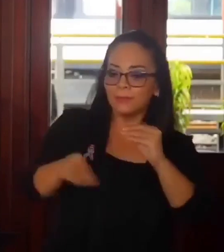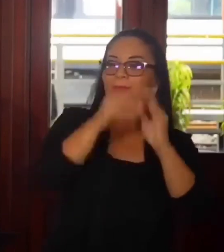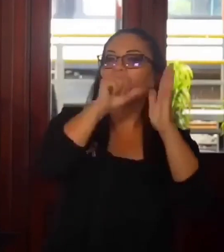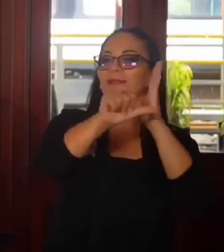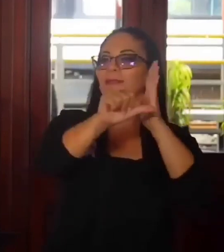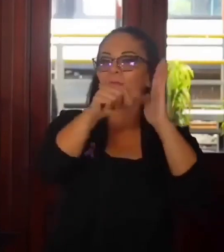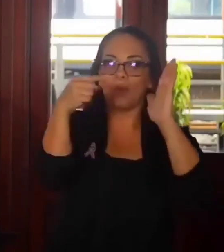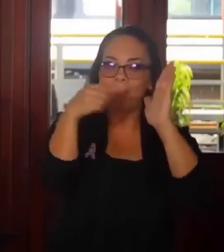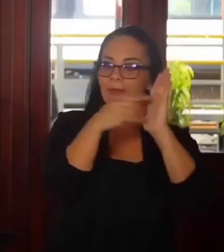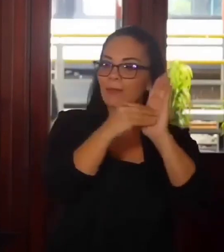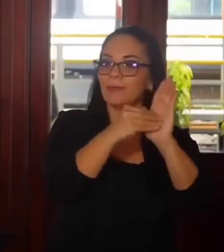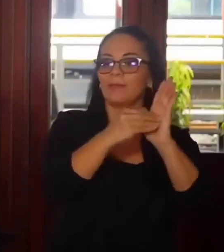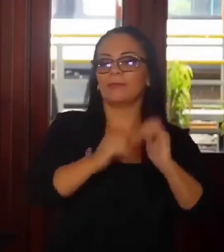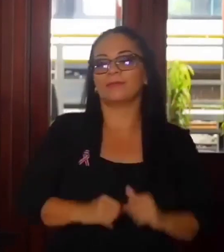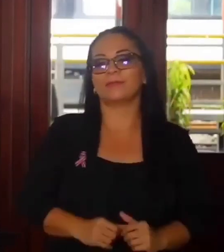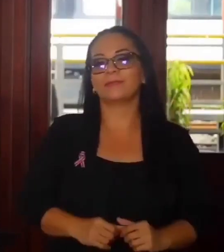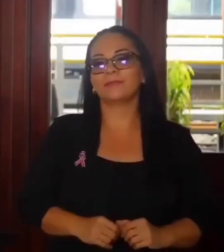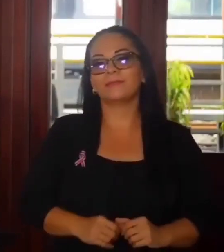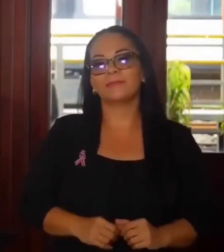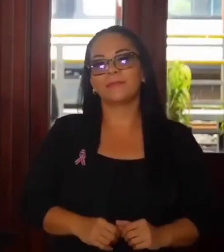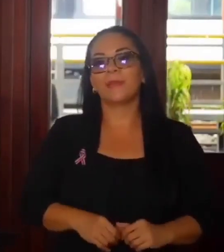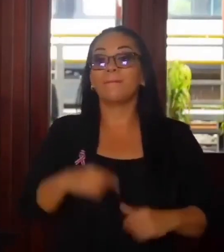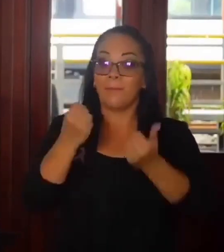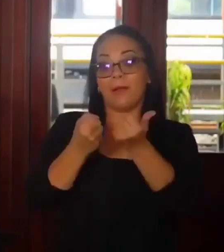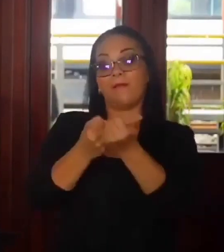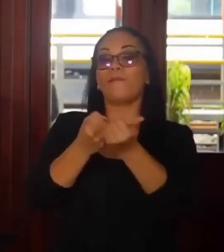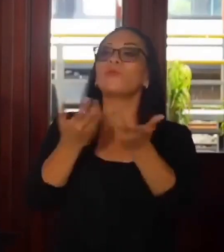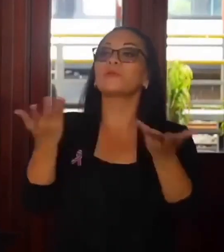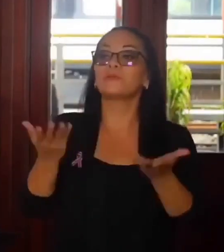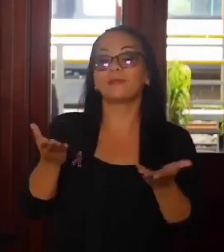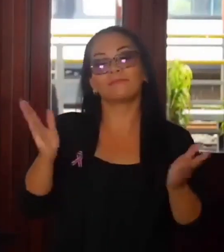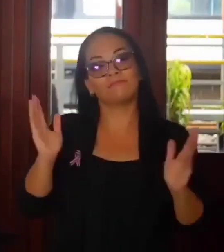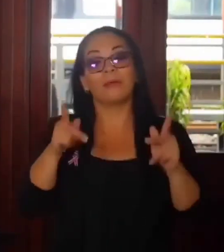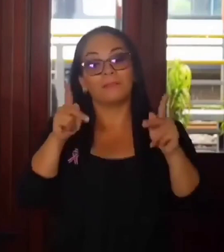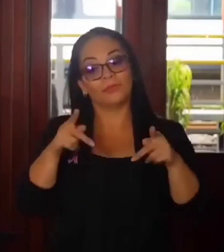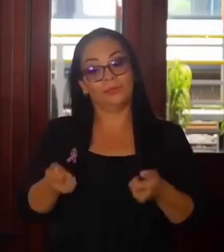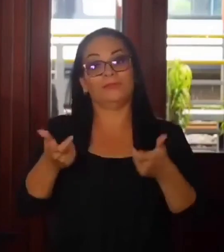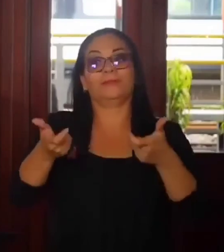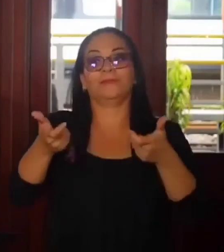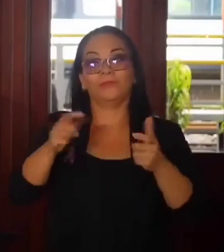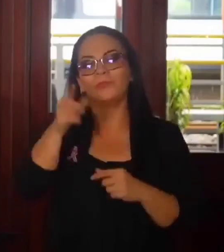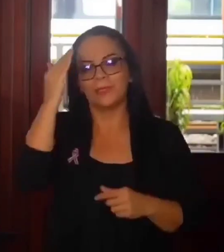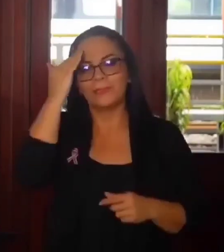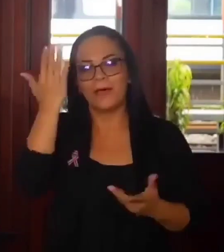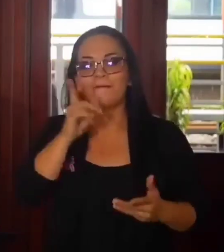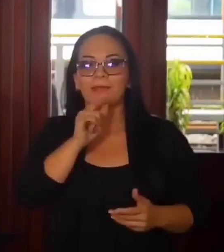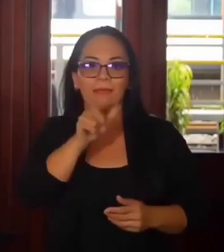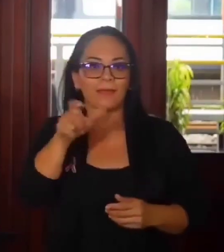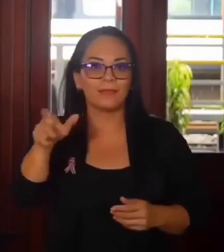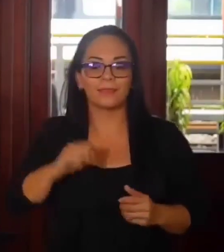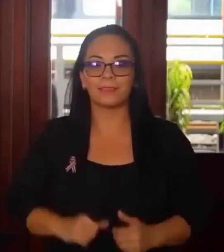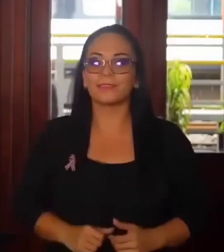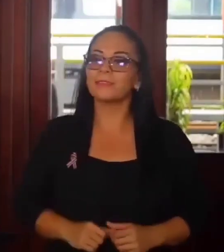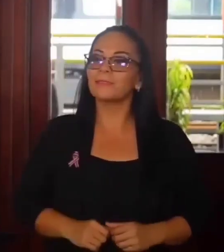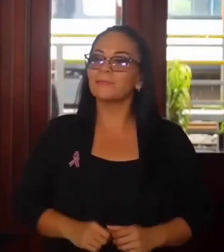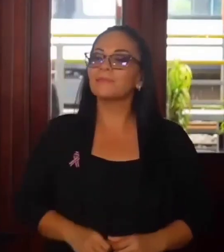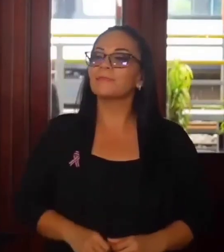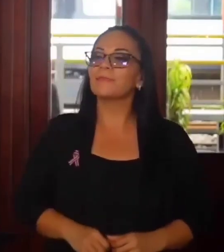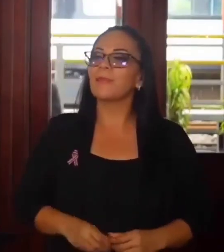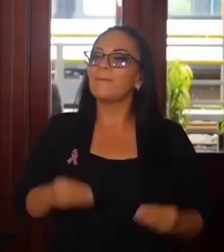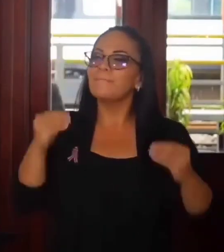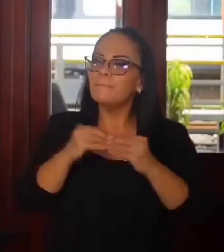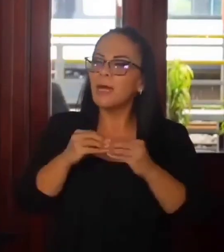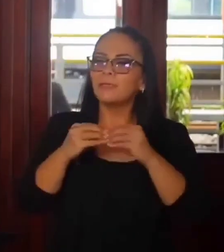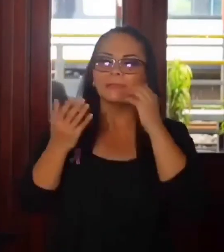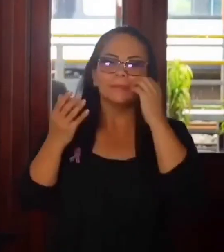ese artículo, para favorecer a quienes ustedes saben quién. De hecho, lo más cínico